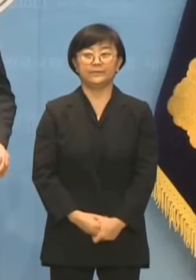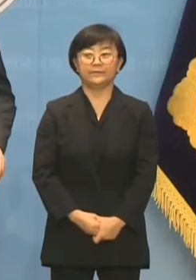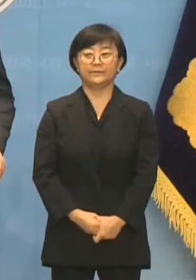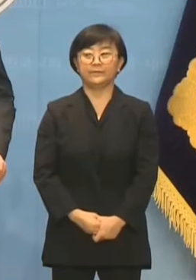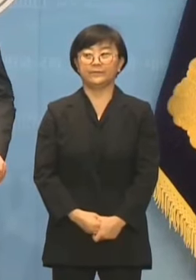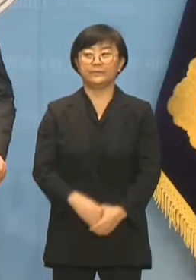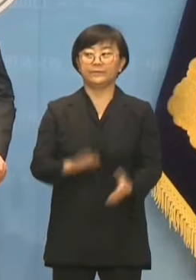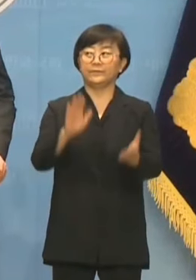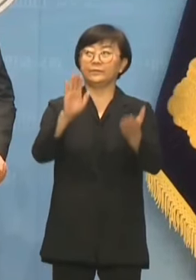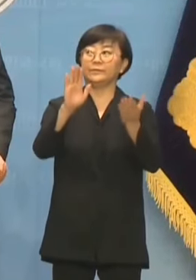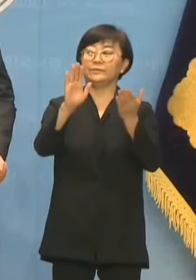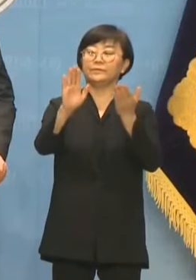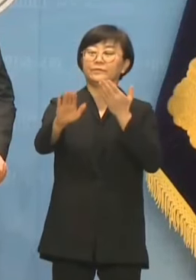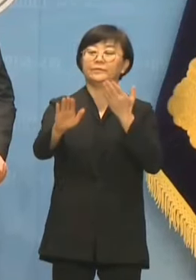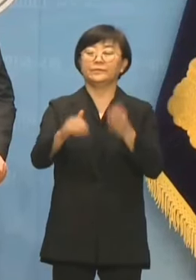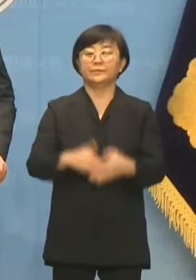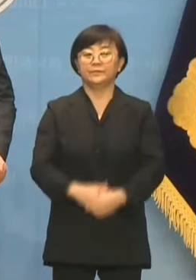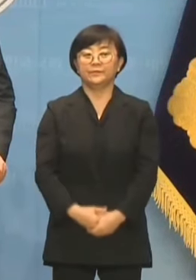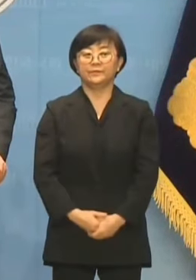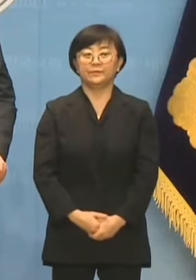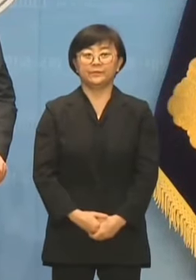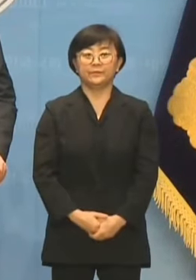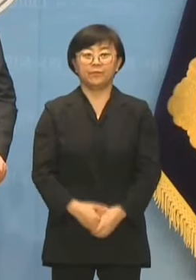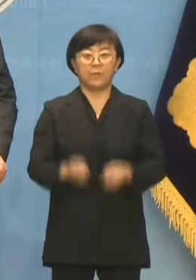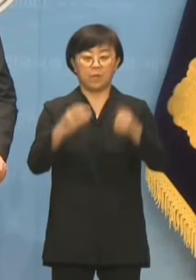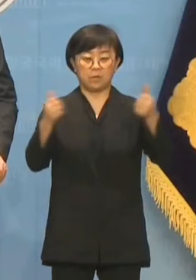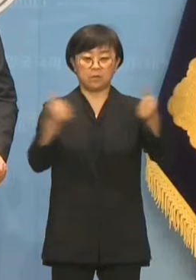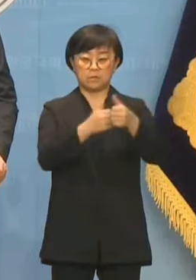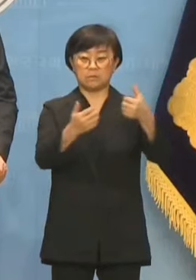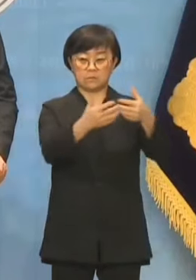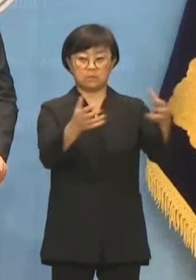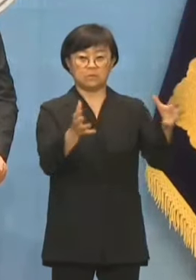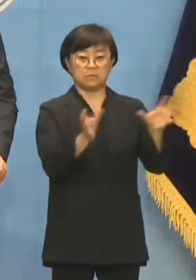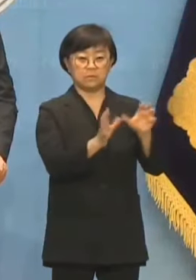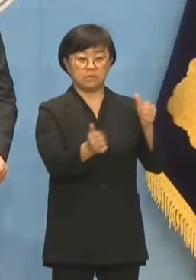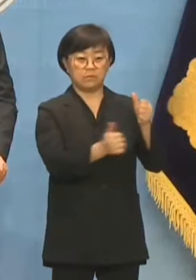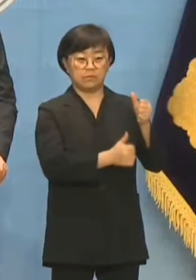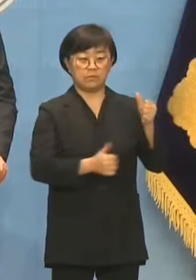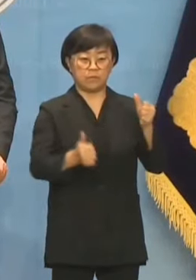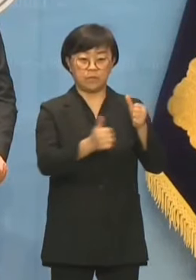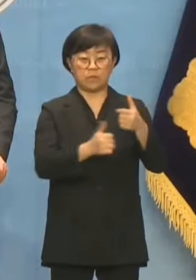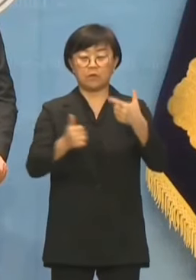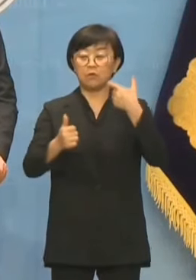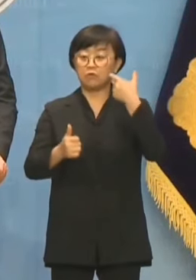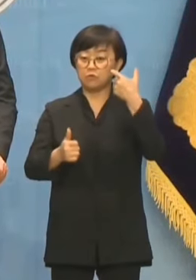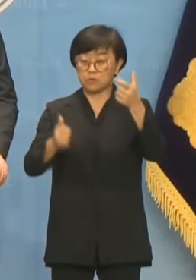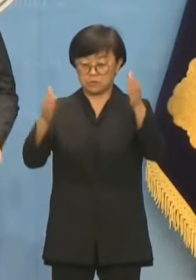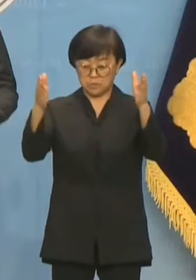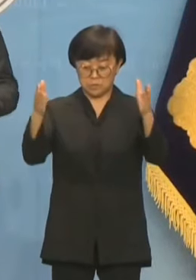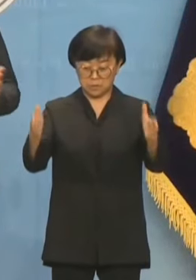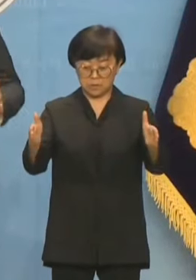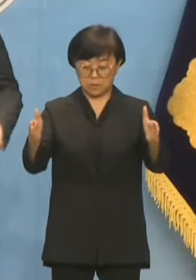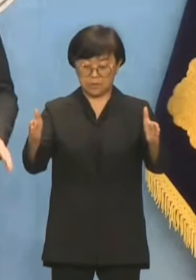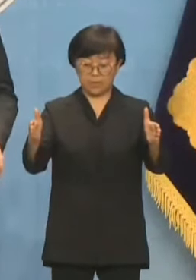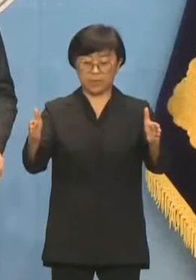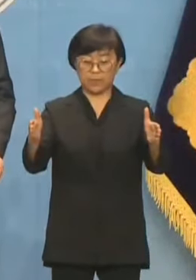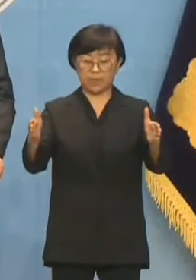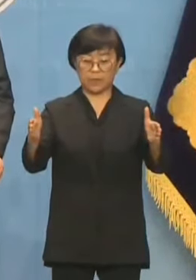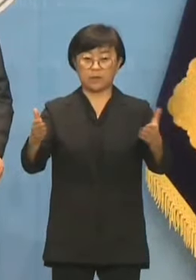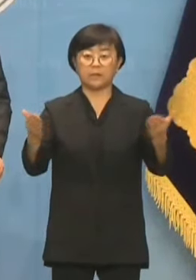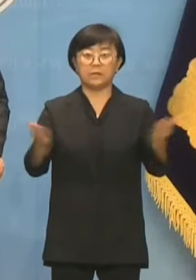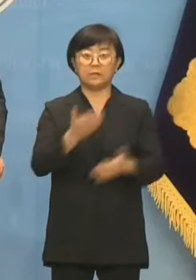향후에 우리 혁신위원회에 60일 동안 대략